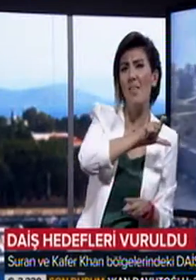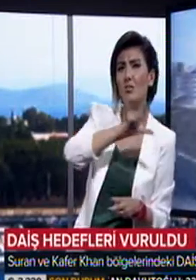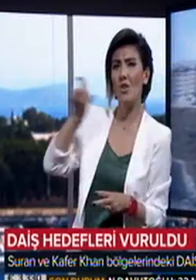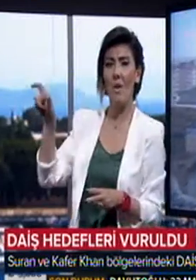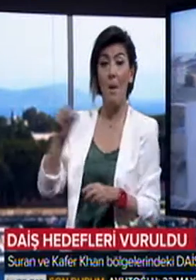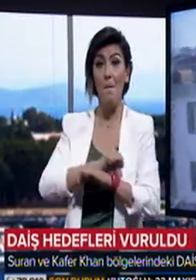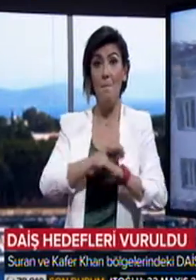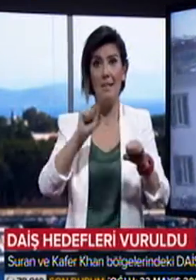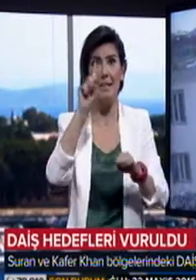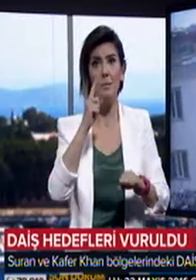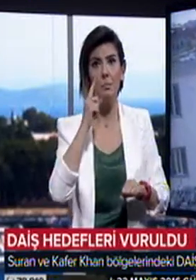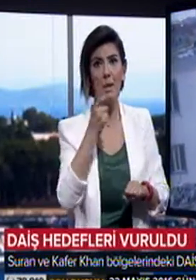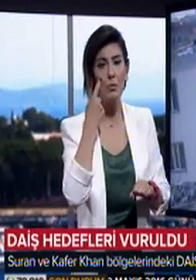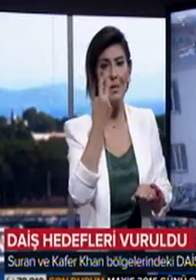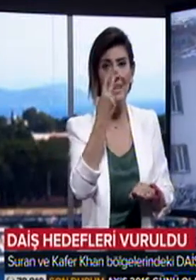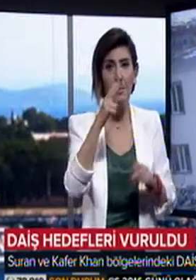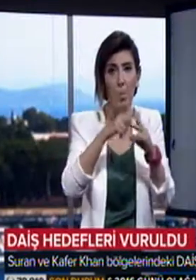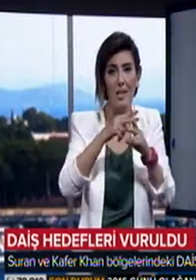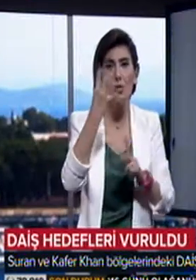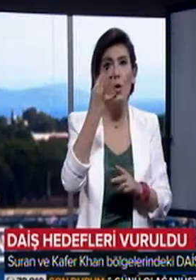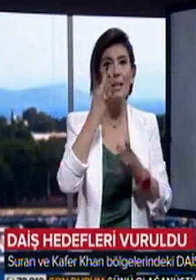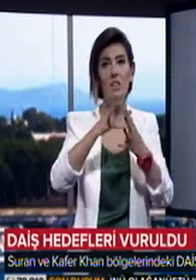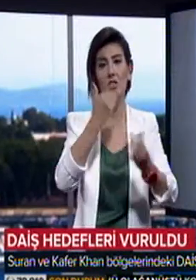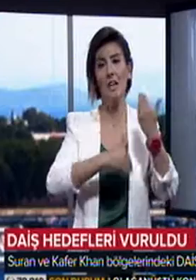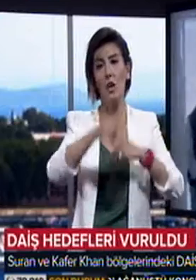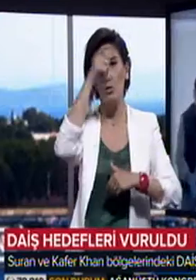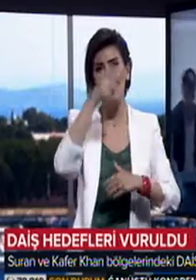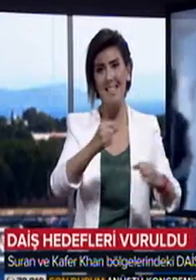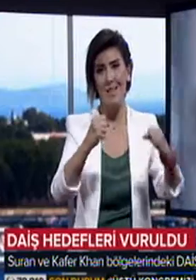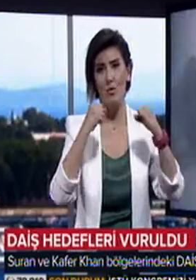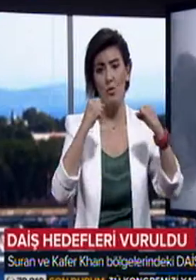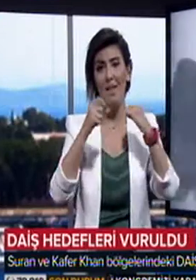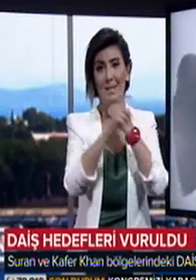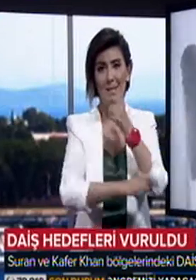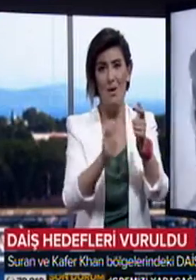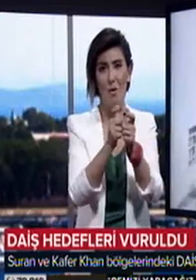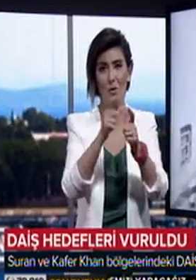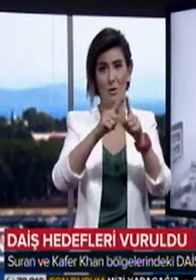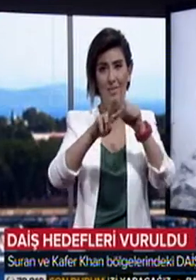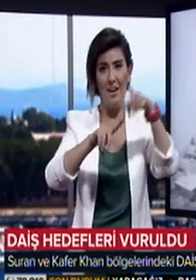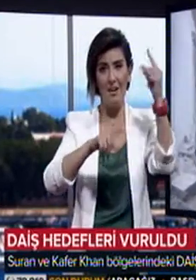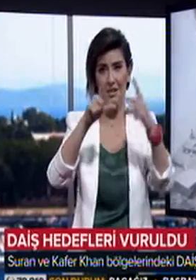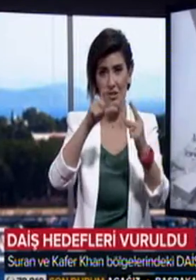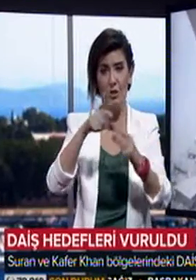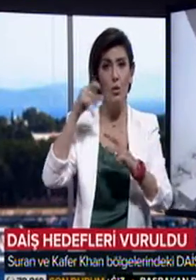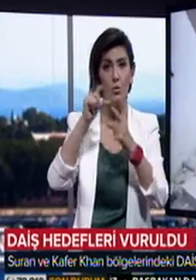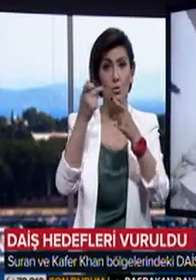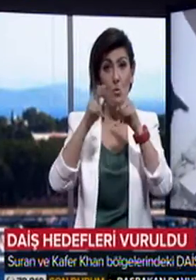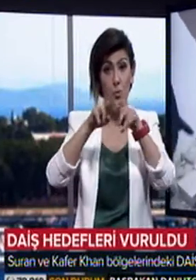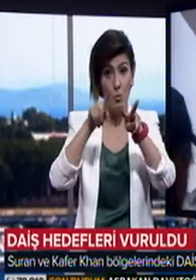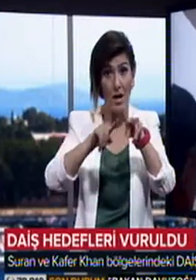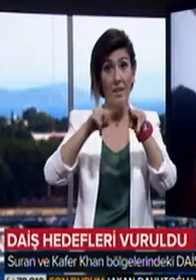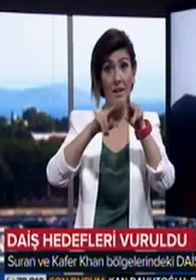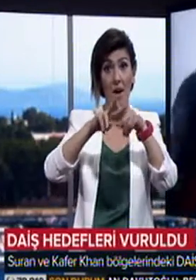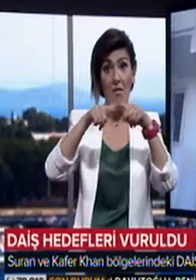ilk belirlemelere göre, ikisi polis 4 kişi yaralandı. Türk Silahlı Kuvvetleri, terör örgütü DAİŞ'in Suran ve